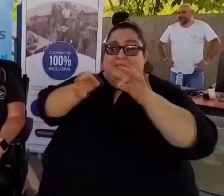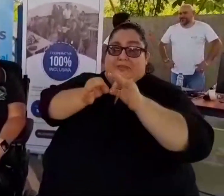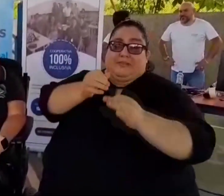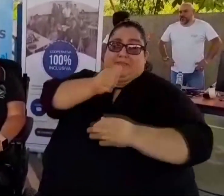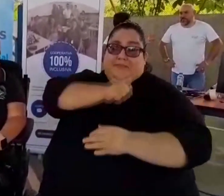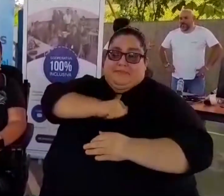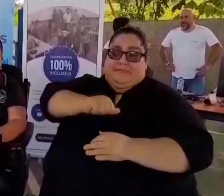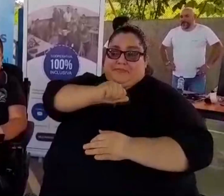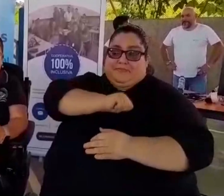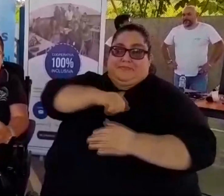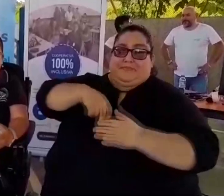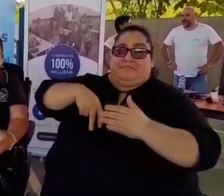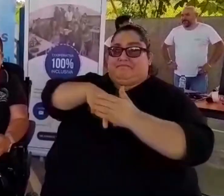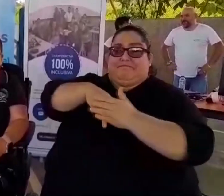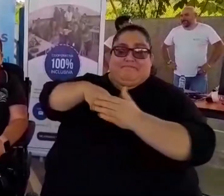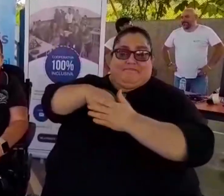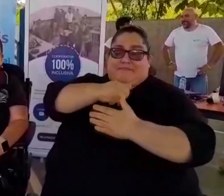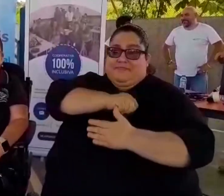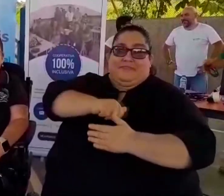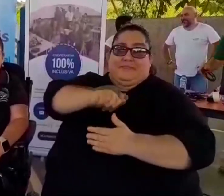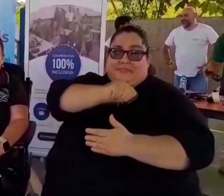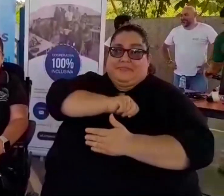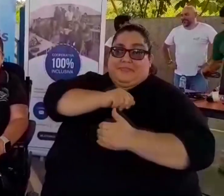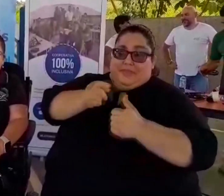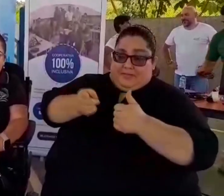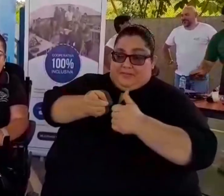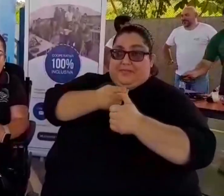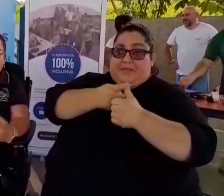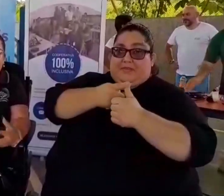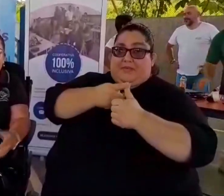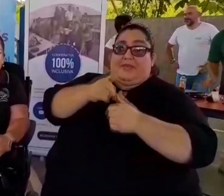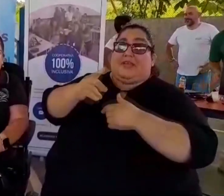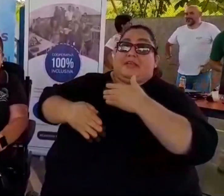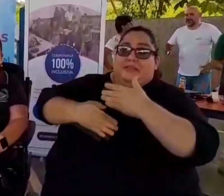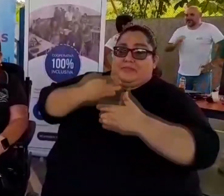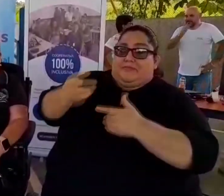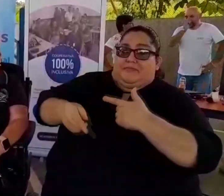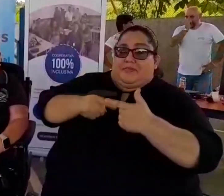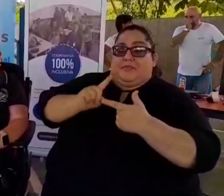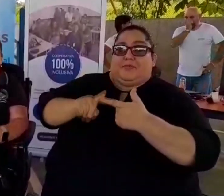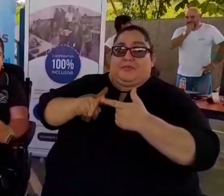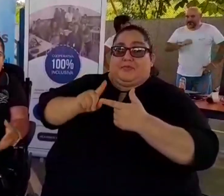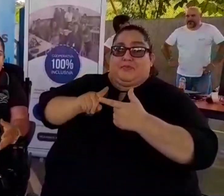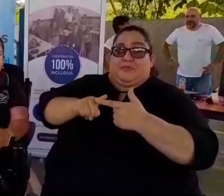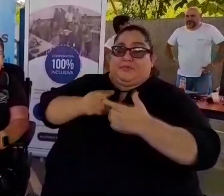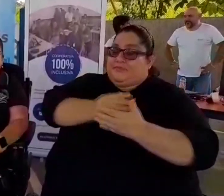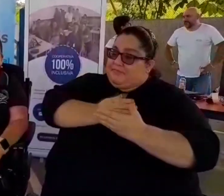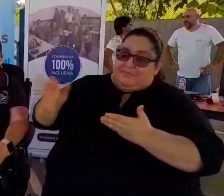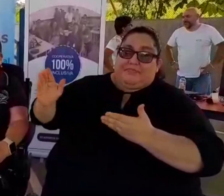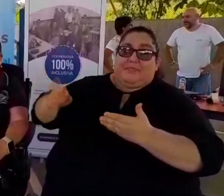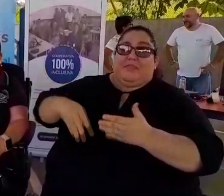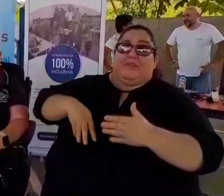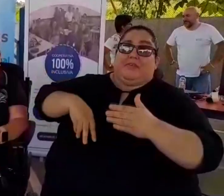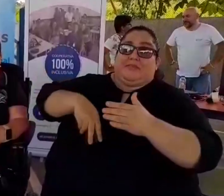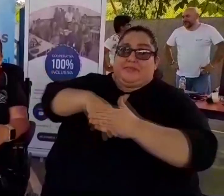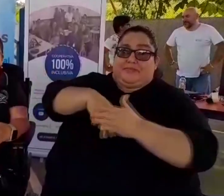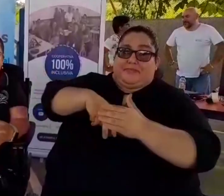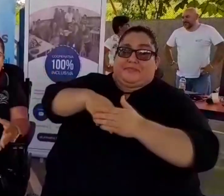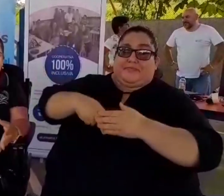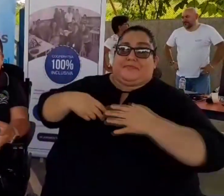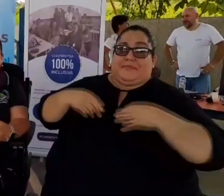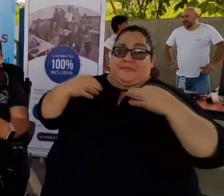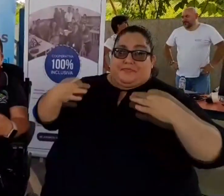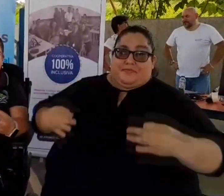actitudinales Las físicas nunca se van a eliminar Ya que son las mismas personas las que crean los diseños Con